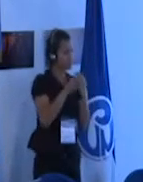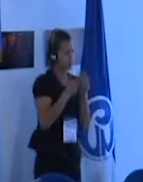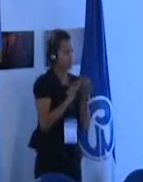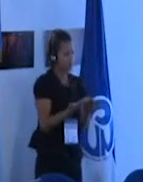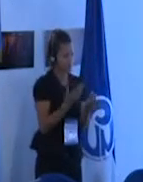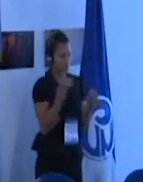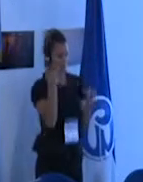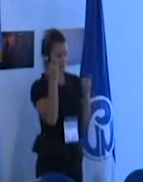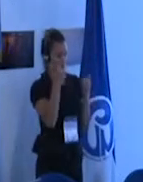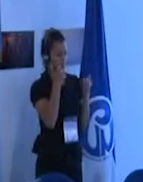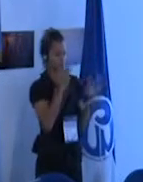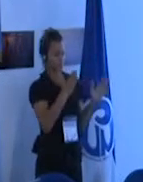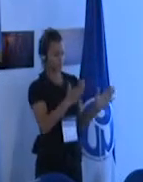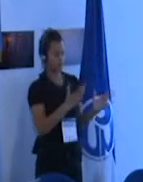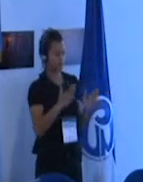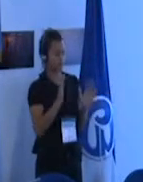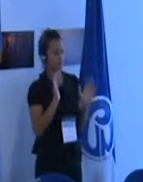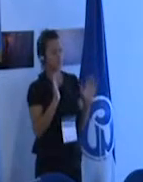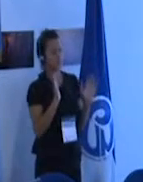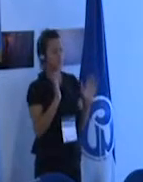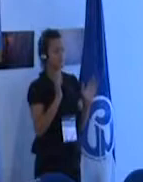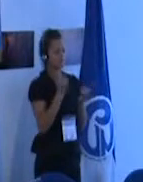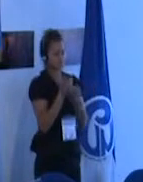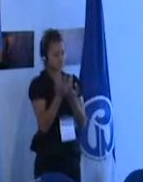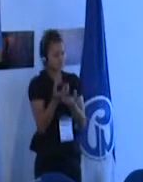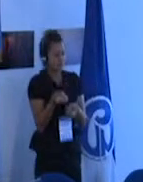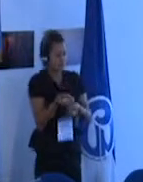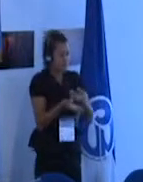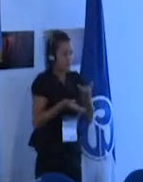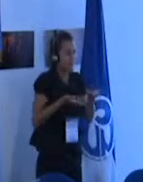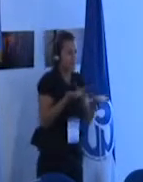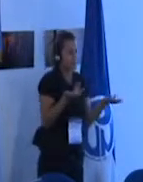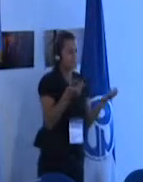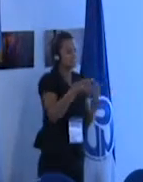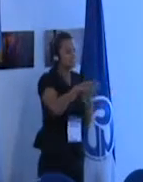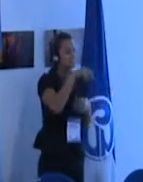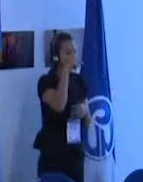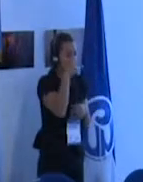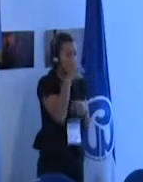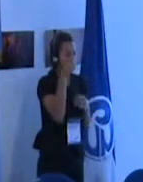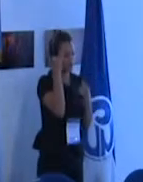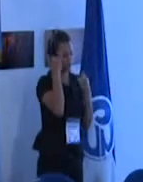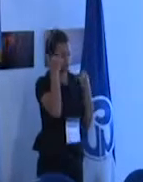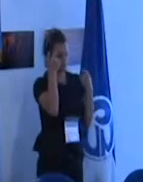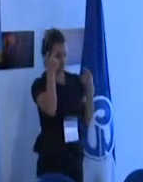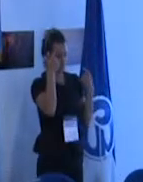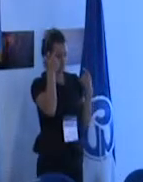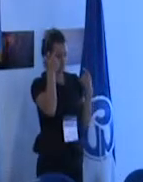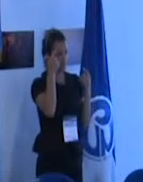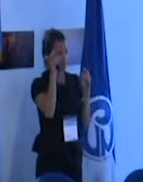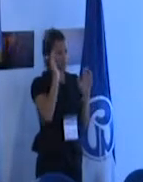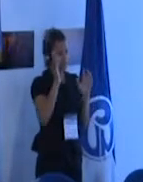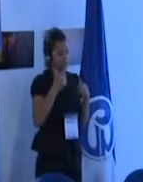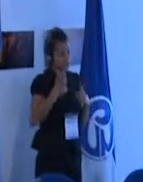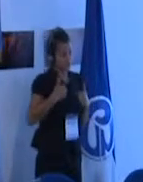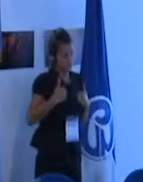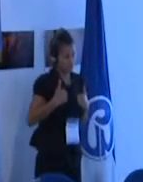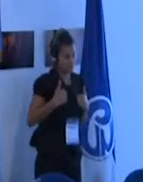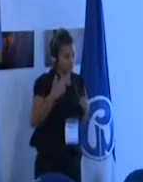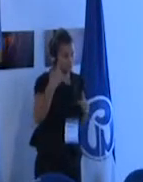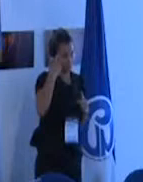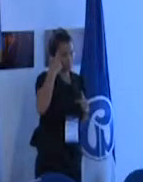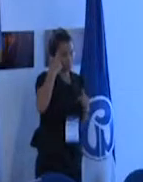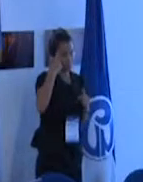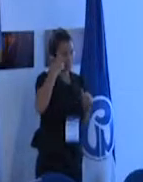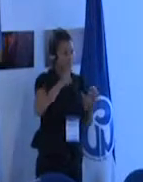estructurales para responder a las necesidades del niño entonces para mí la clase no